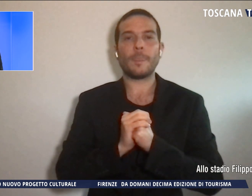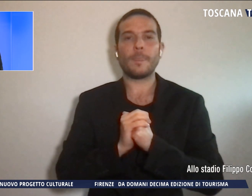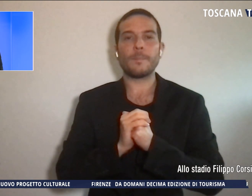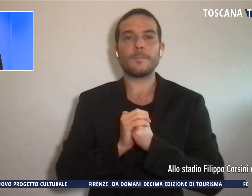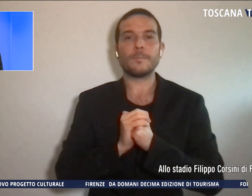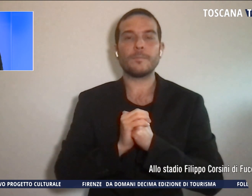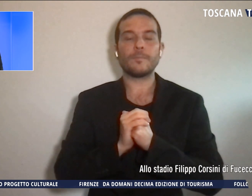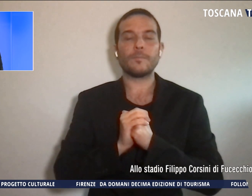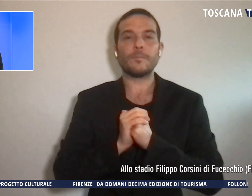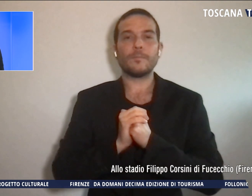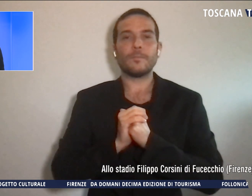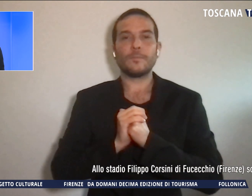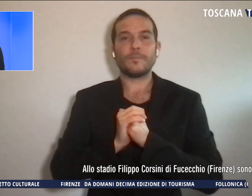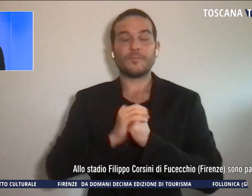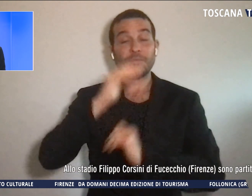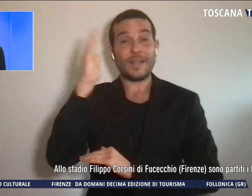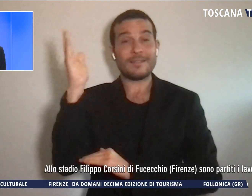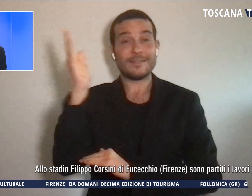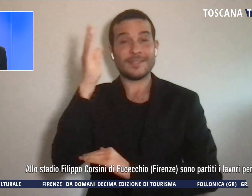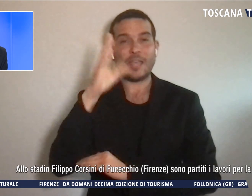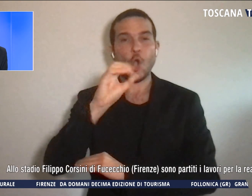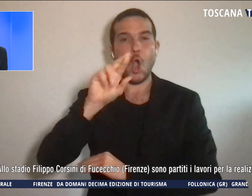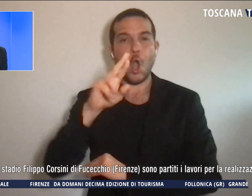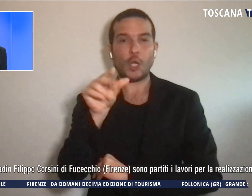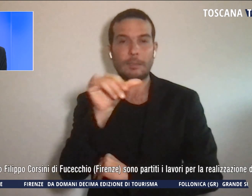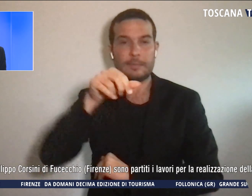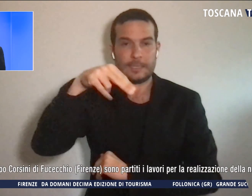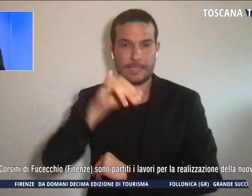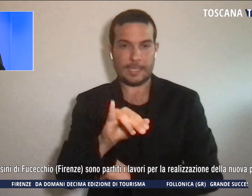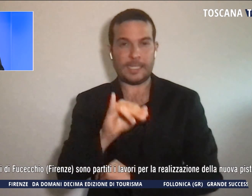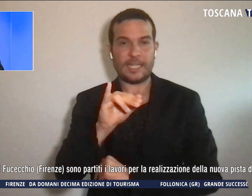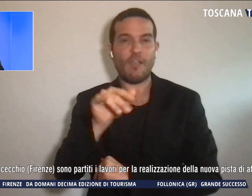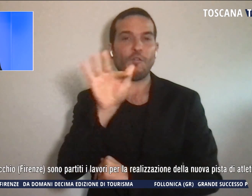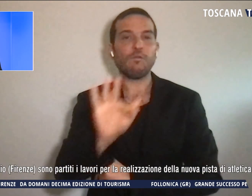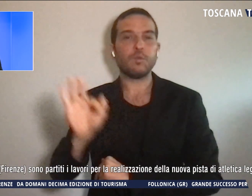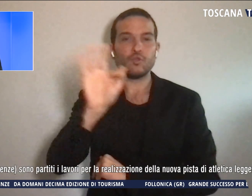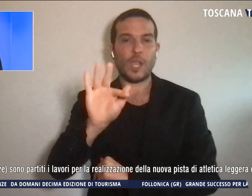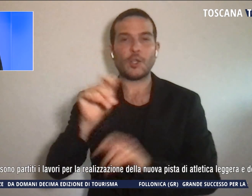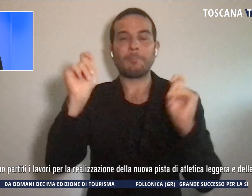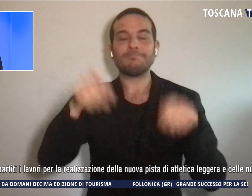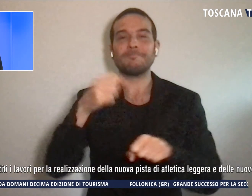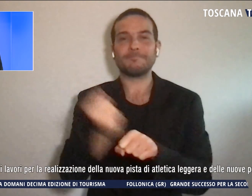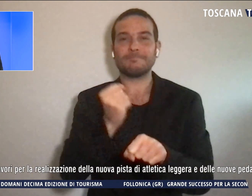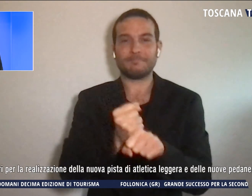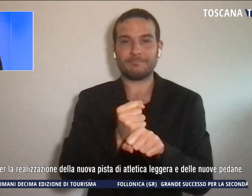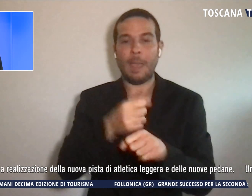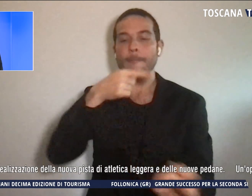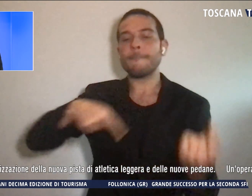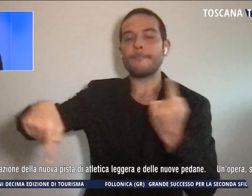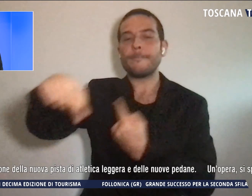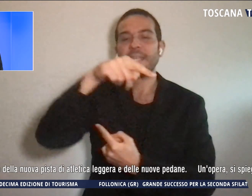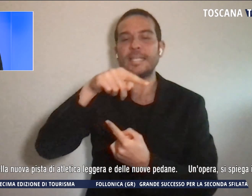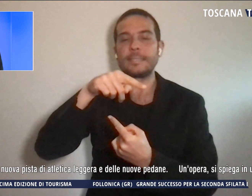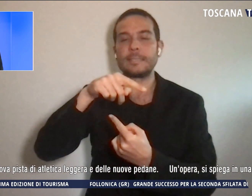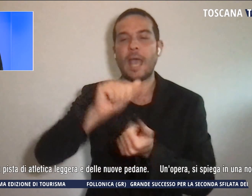E allo stadio Filippo Corsini di Fucecchio sono partiti i lavori per la realizzazione della nuova pista di atletica leggera e delle